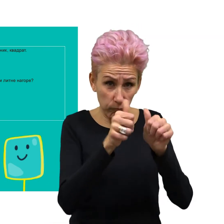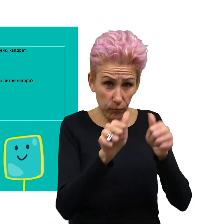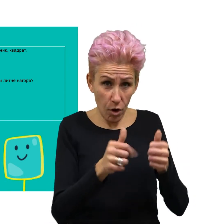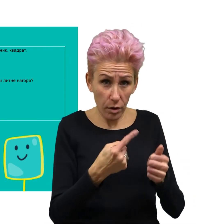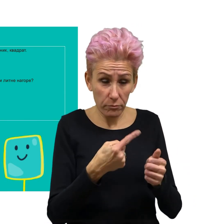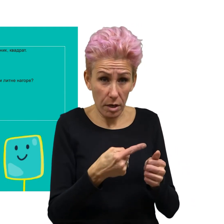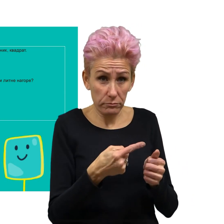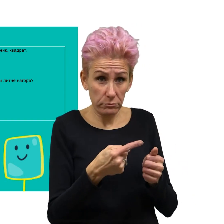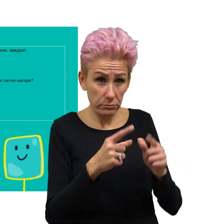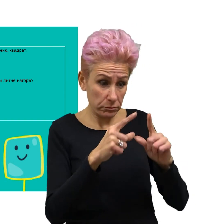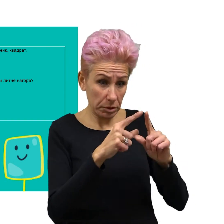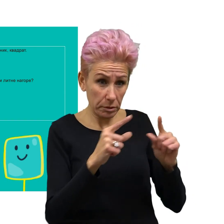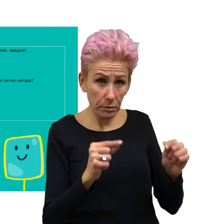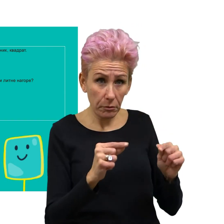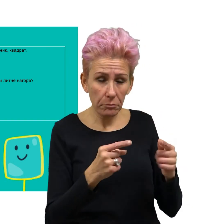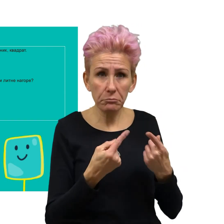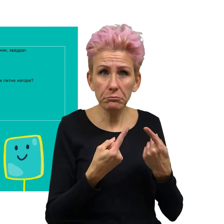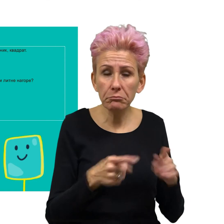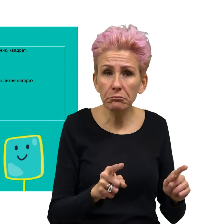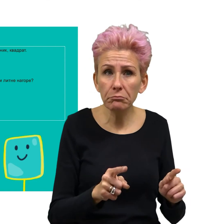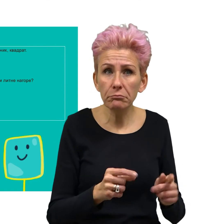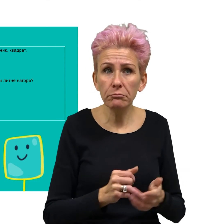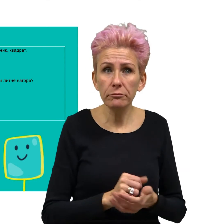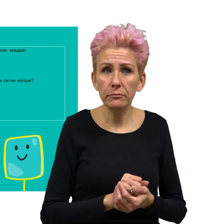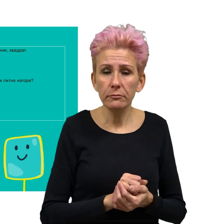Каква става формата на балона?